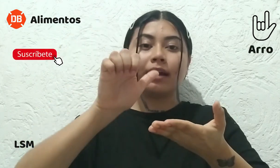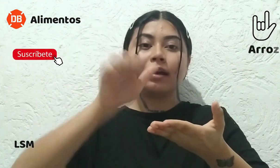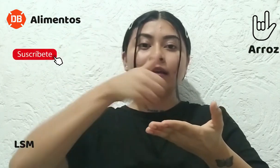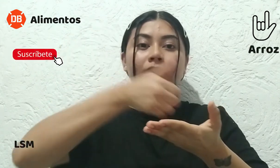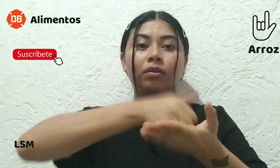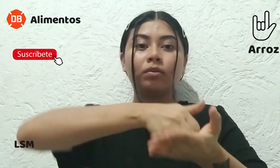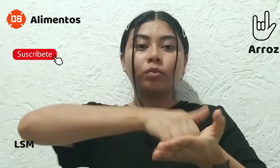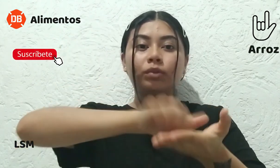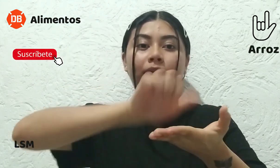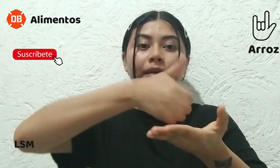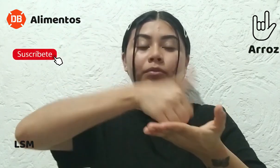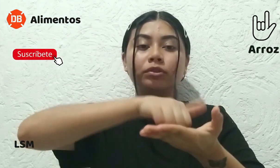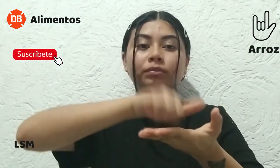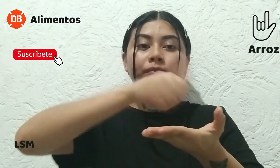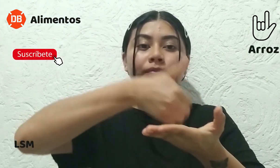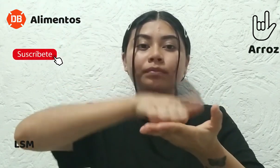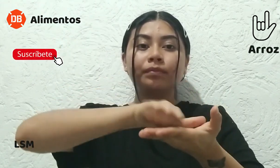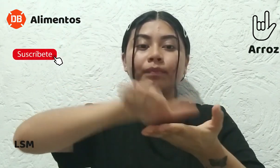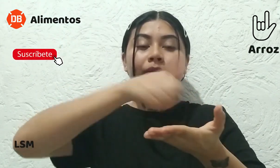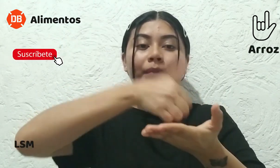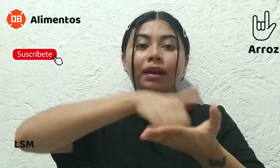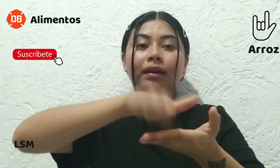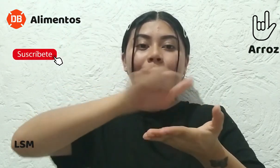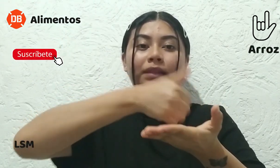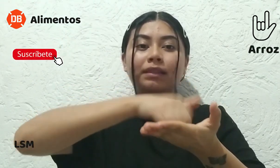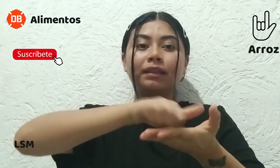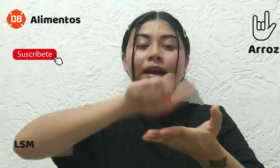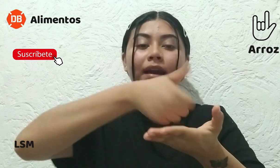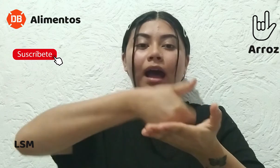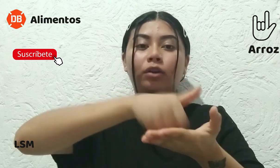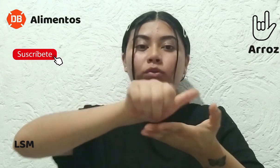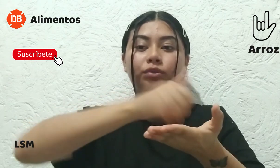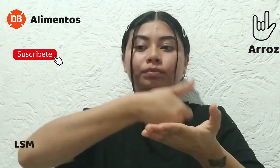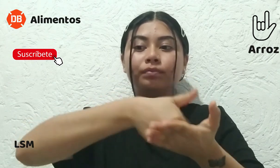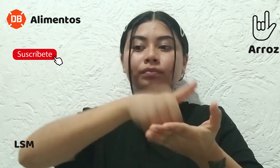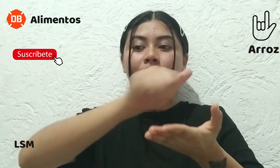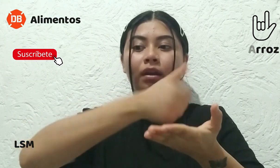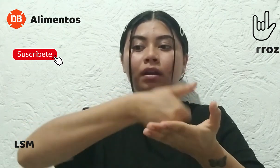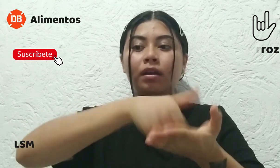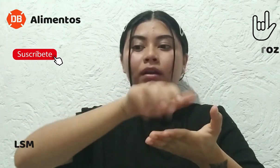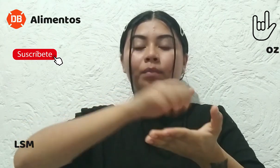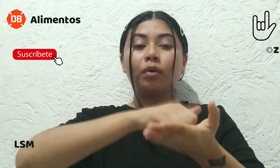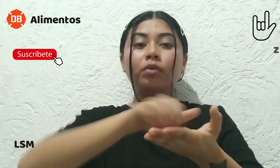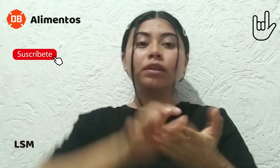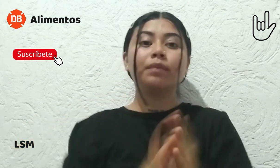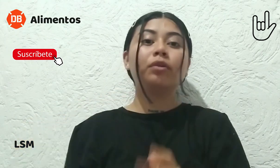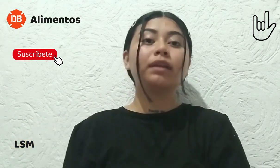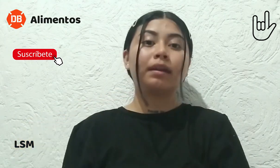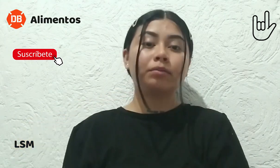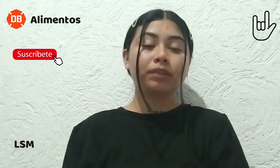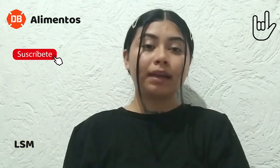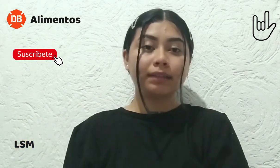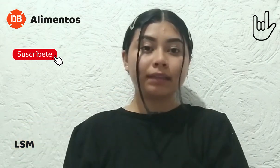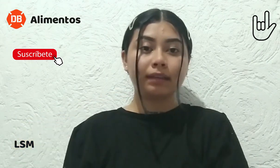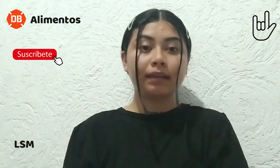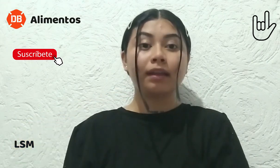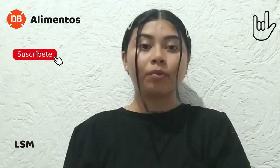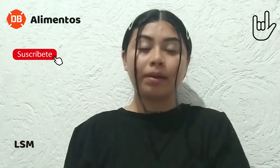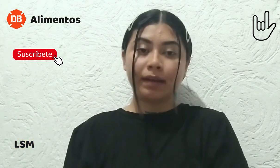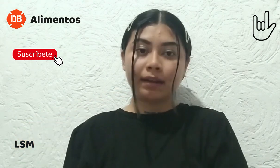A y juntaremos para representar arroz. Por último tenemos el aceite y de igual manera